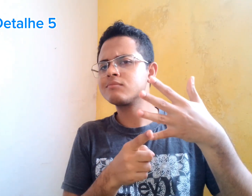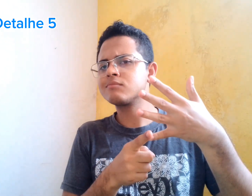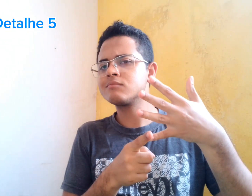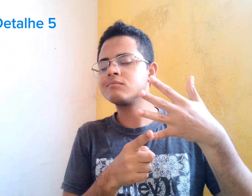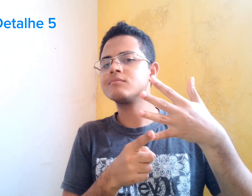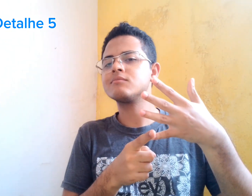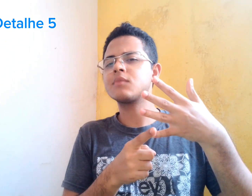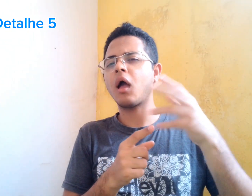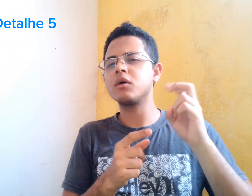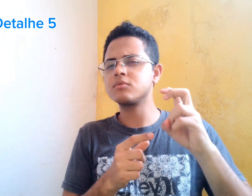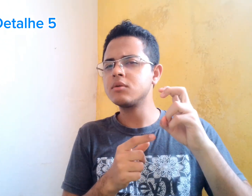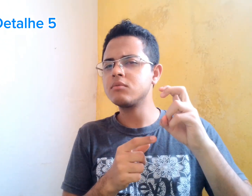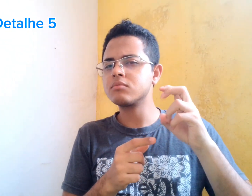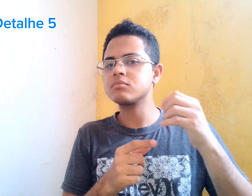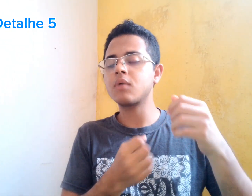O quinto detalhe. detalhe.